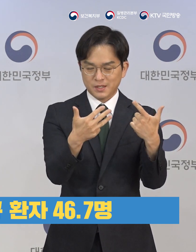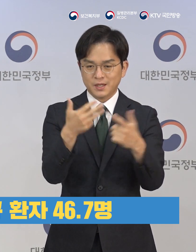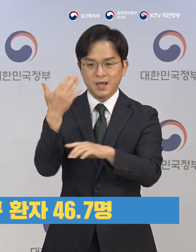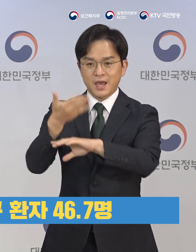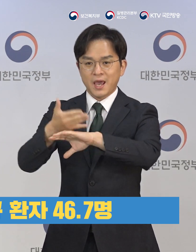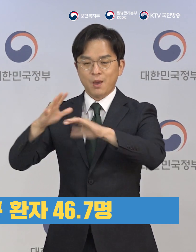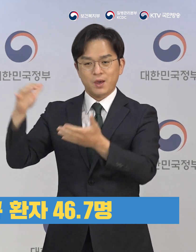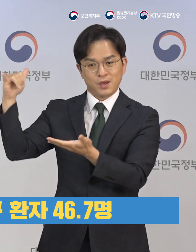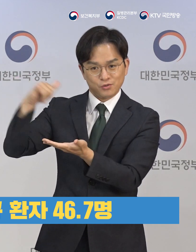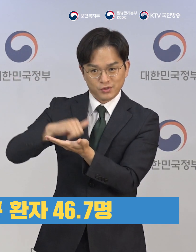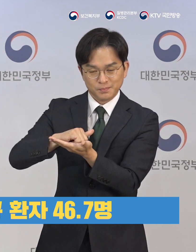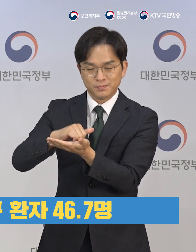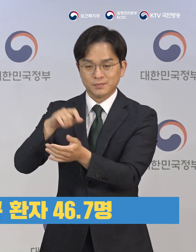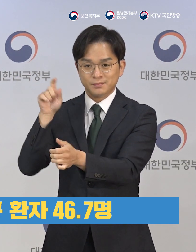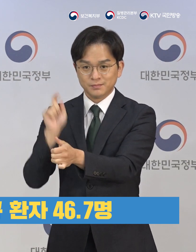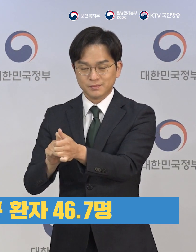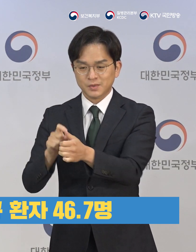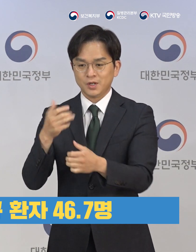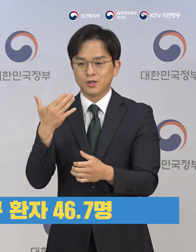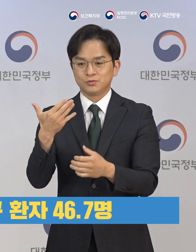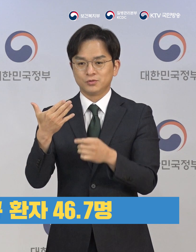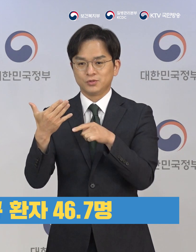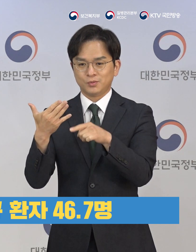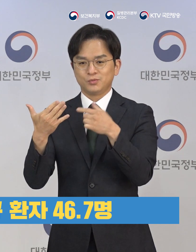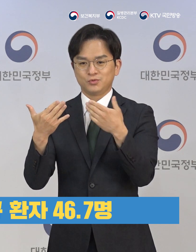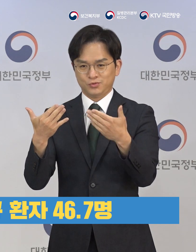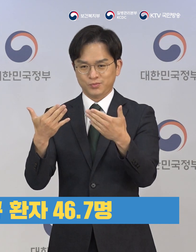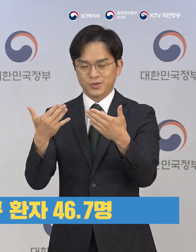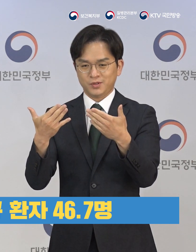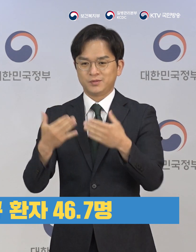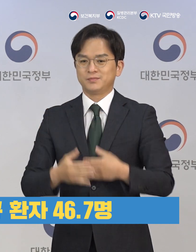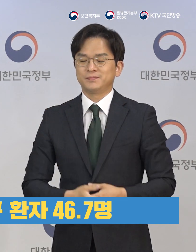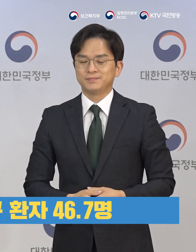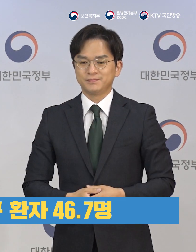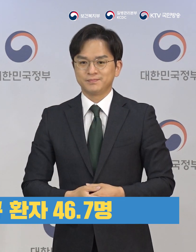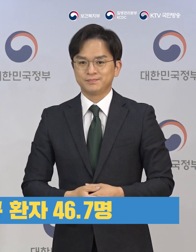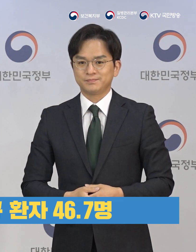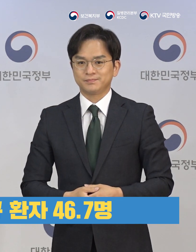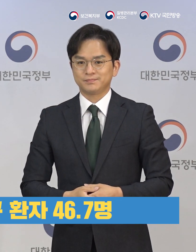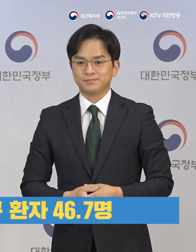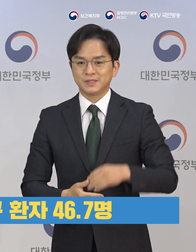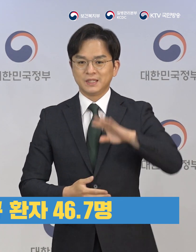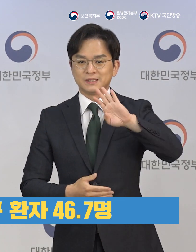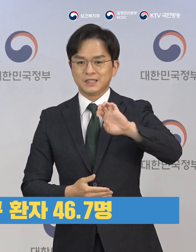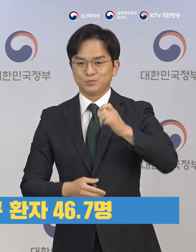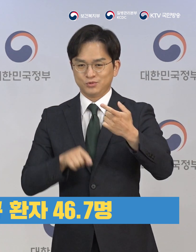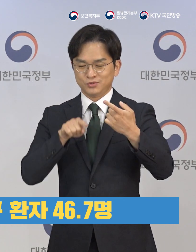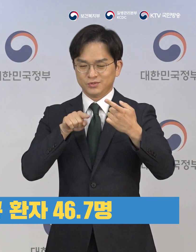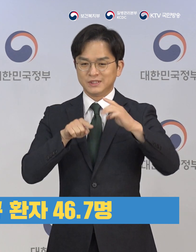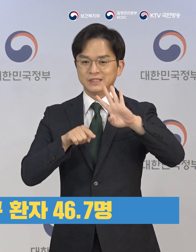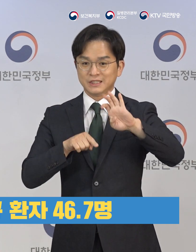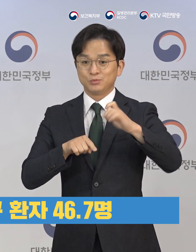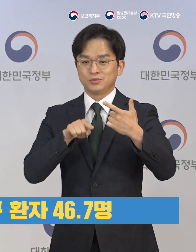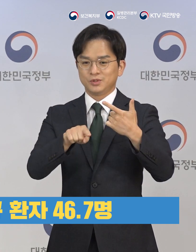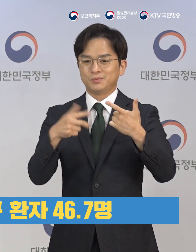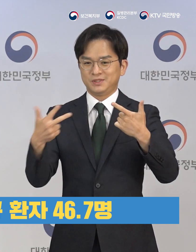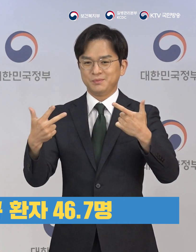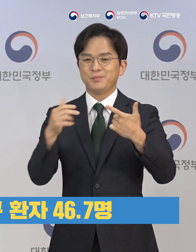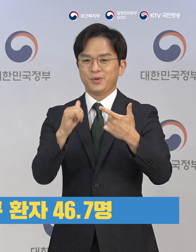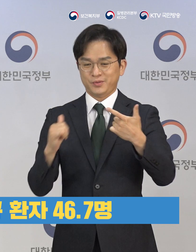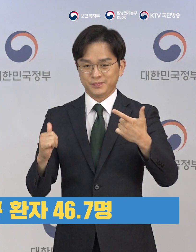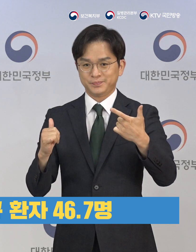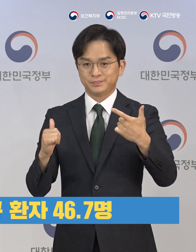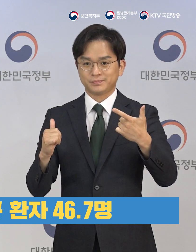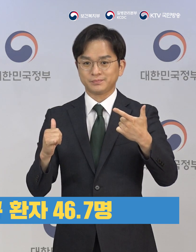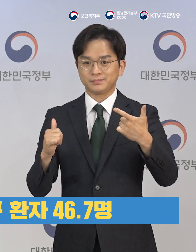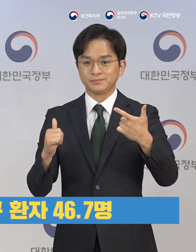지역사회 36.8명, 해외유입 9.9명으로 46.7명이었습니다.